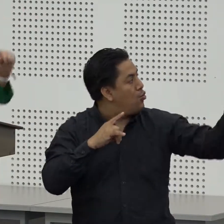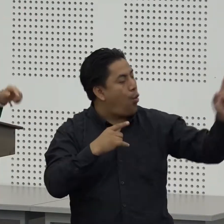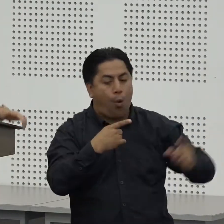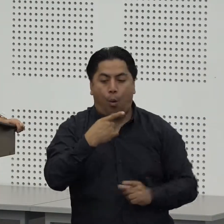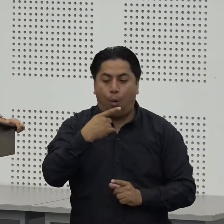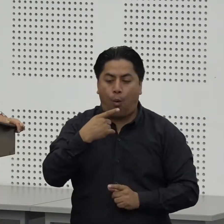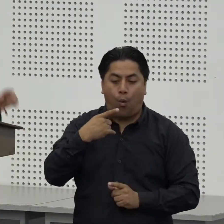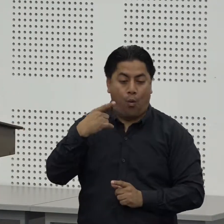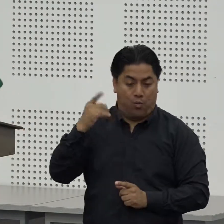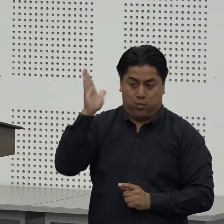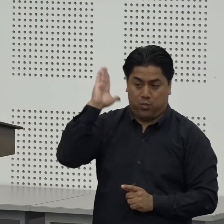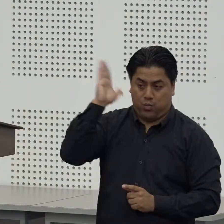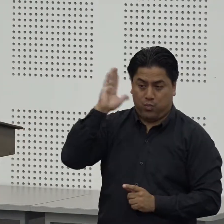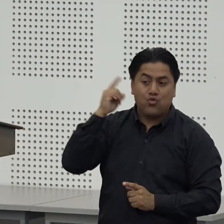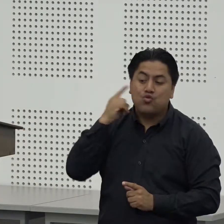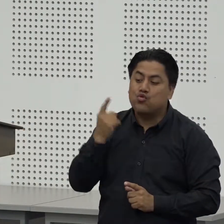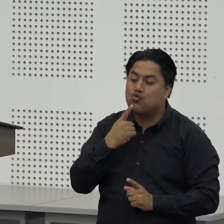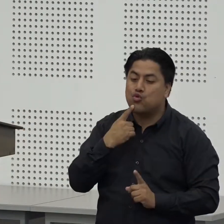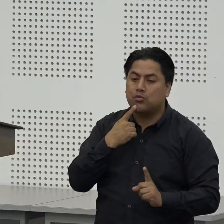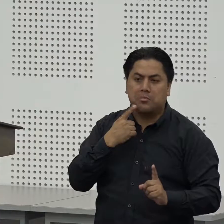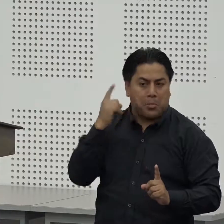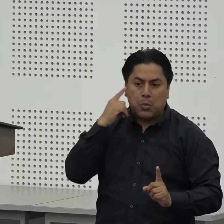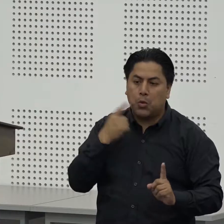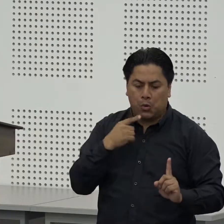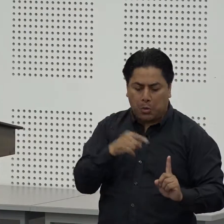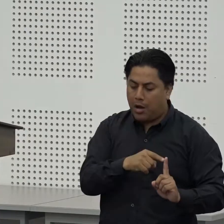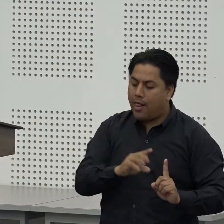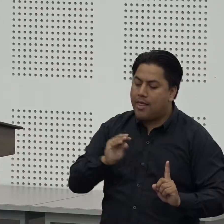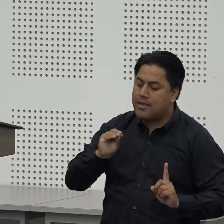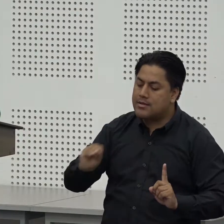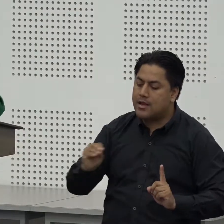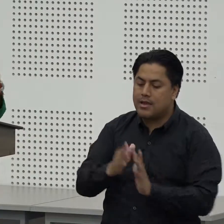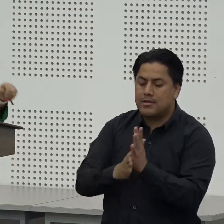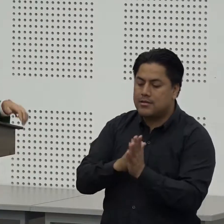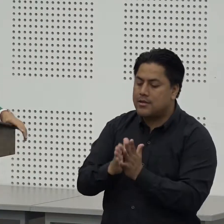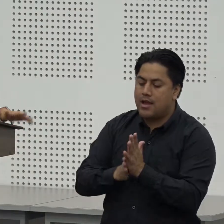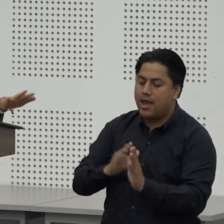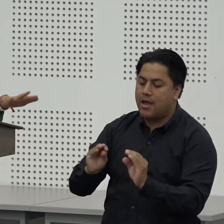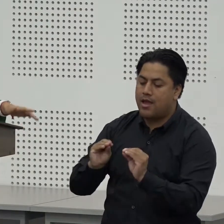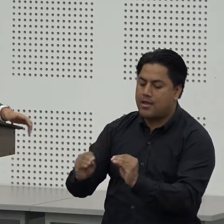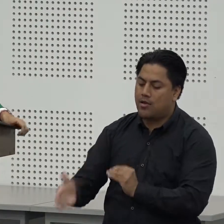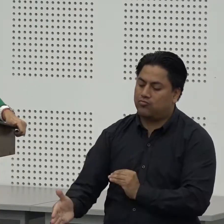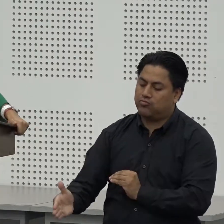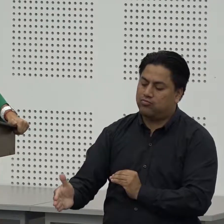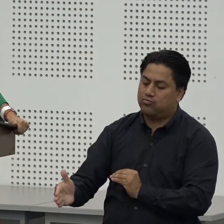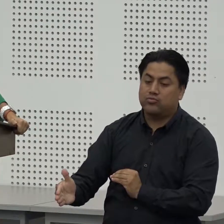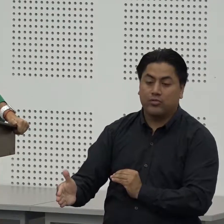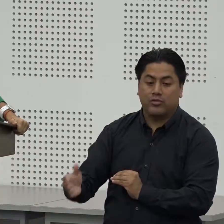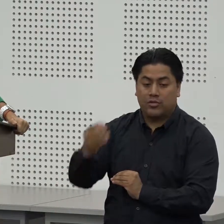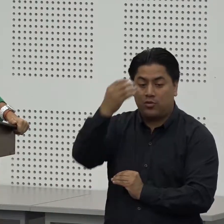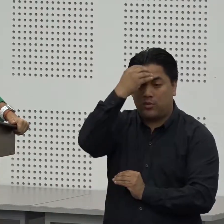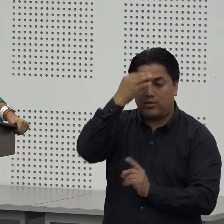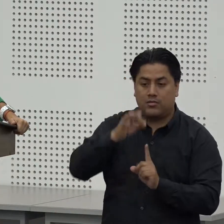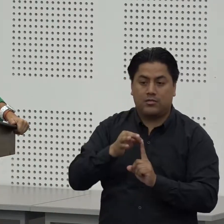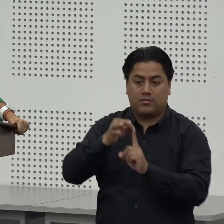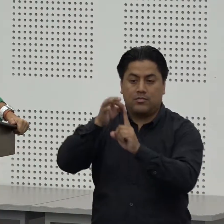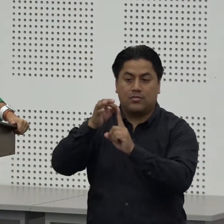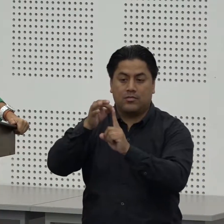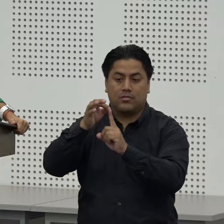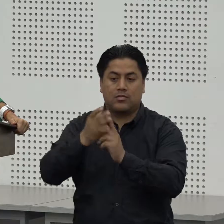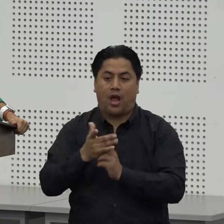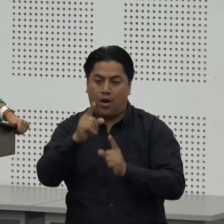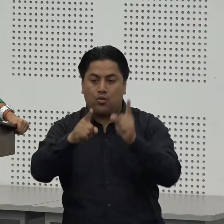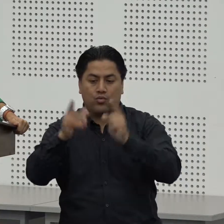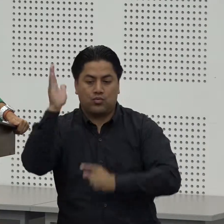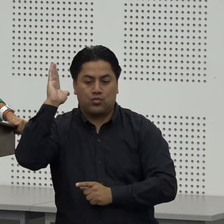modelo lingüístico que tampoco escucha y le va enseñando la lengua de señas desde el principio en educación especializada dentro de